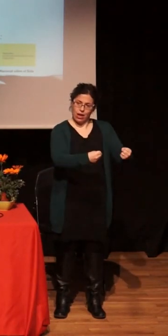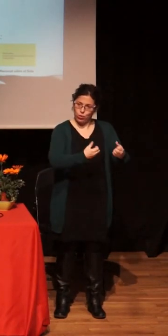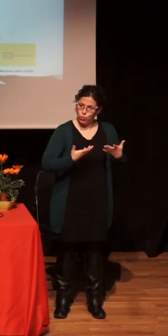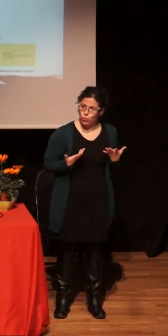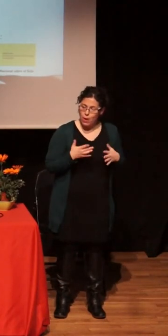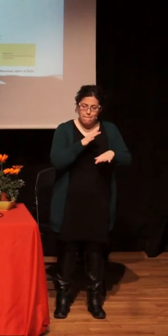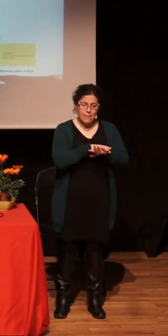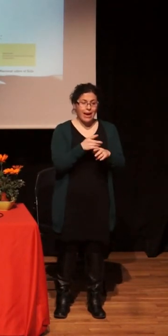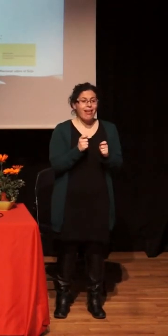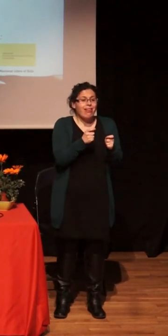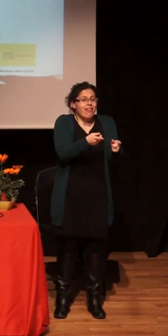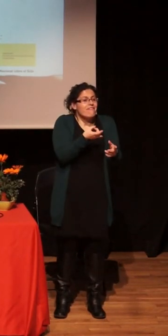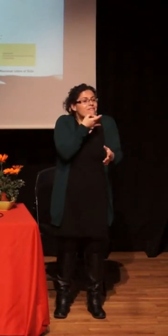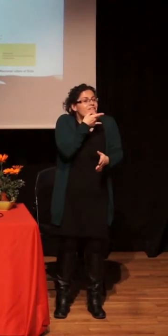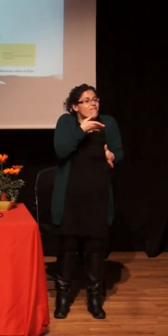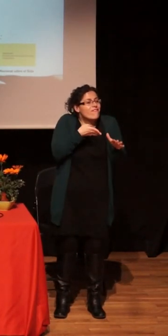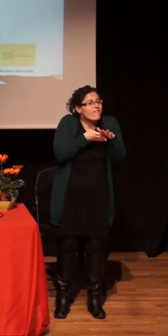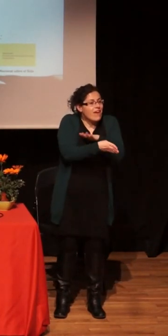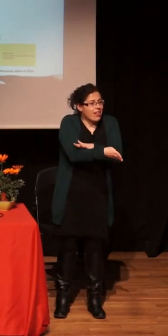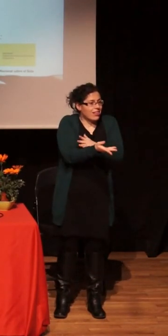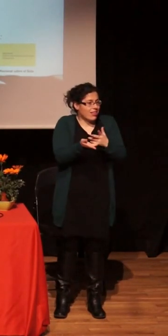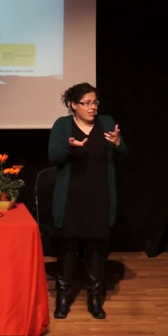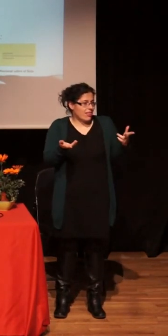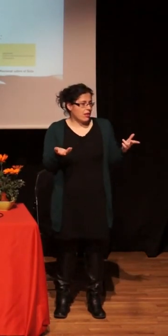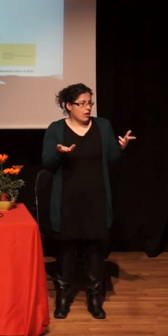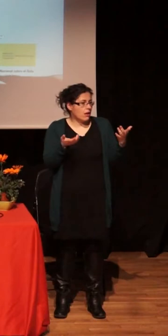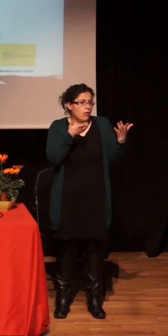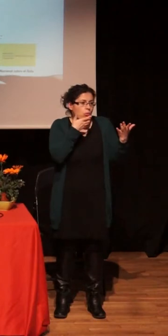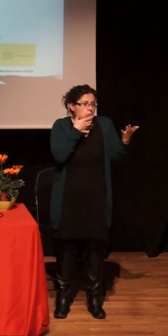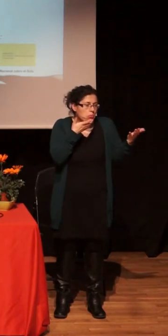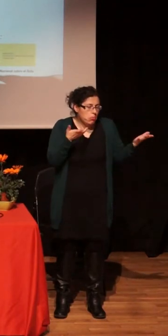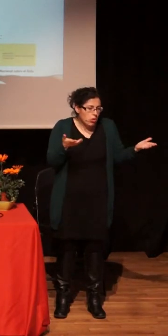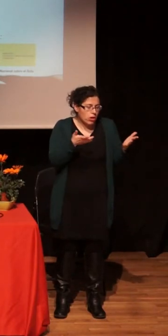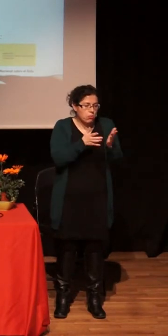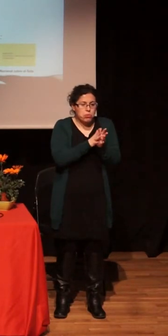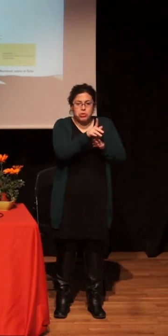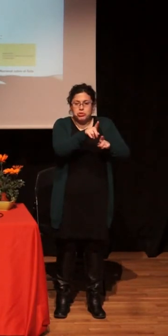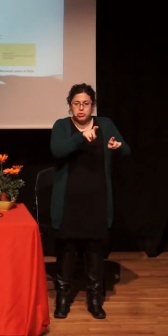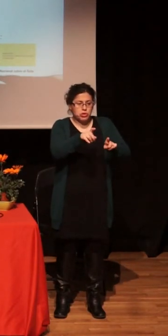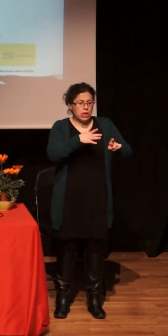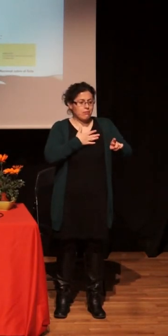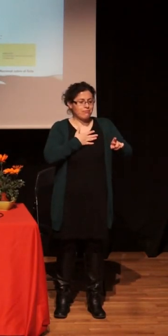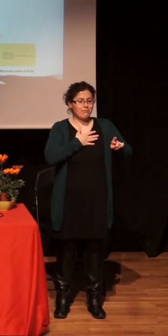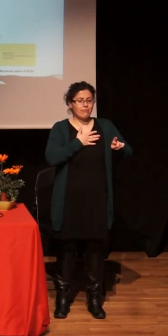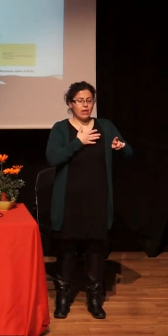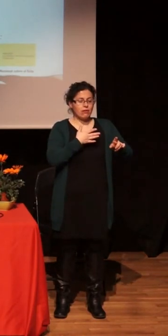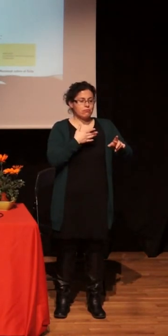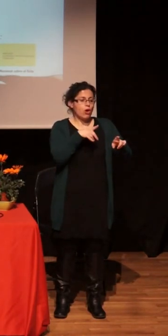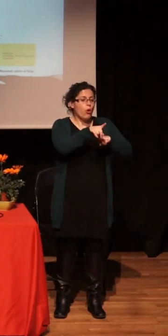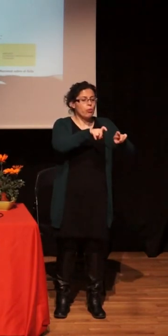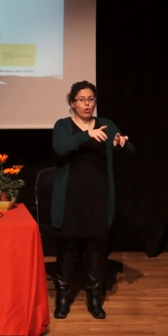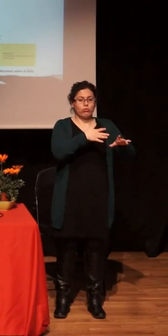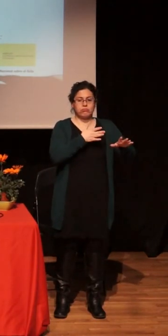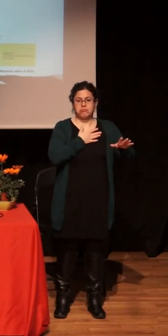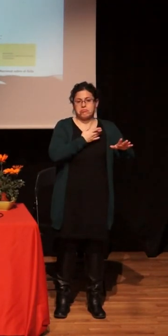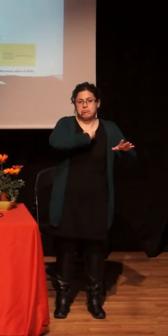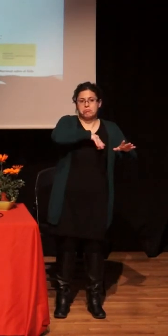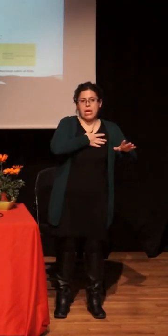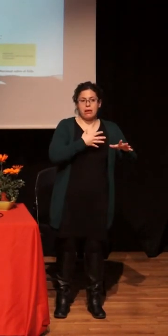personas podamos tener o podamos escoger las opciones más saludables, ¿no?, y todo eso